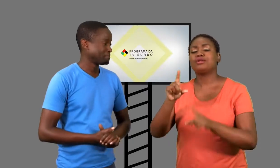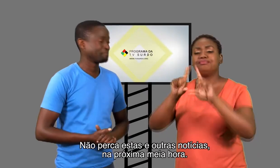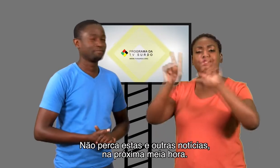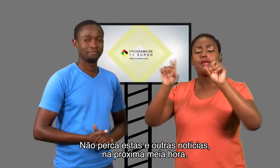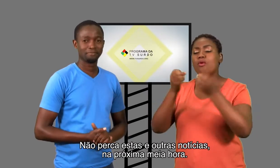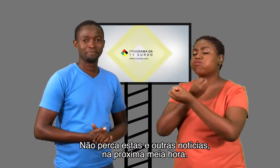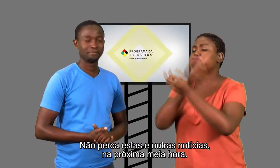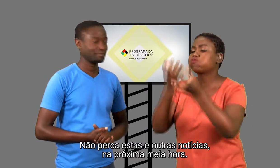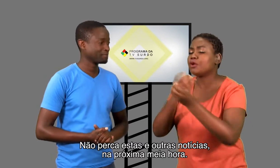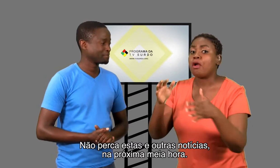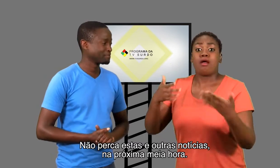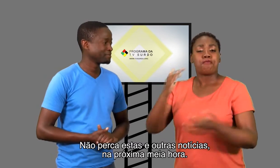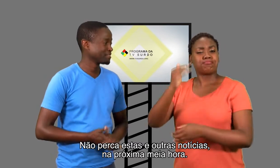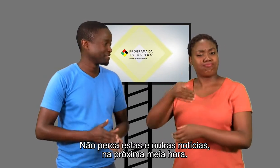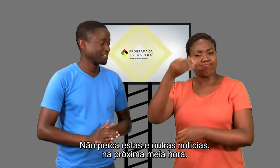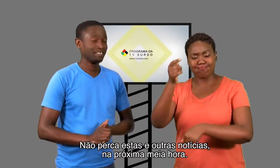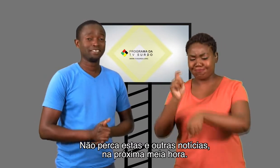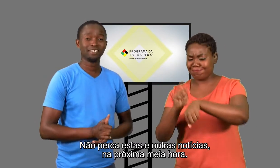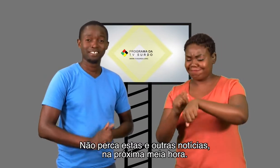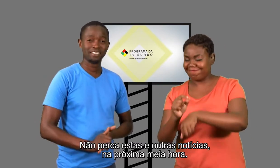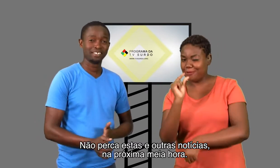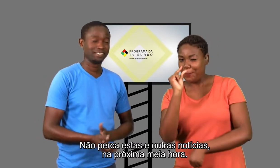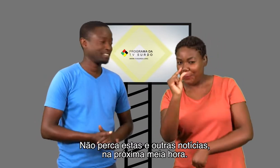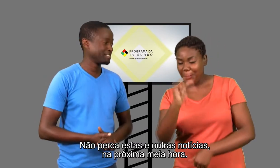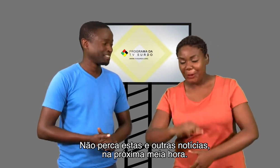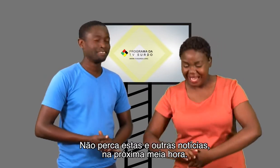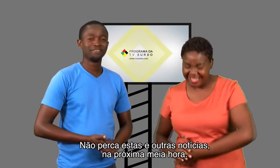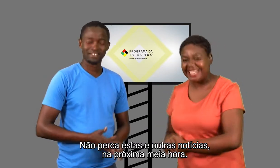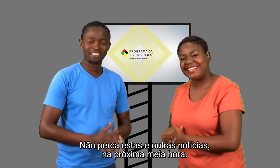Não perca estas e outras notícias na próxima meia hora.